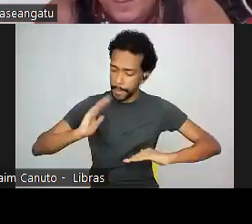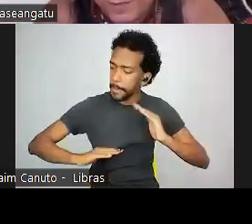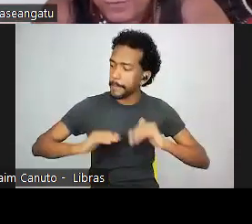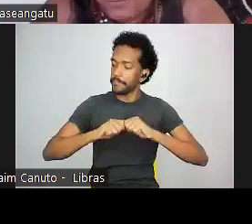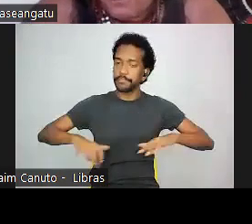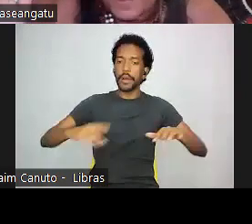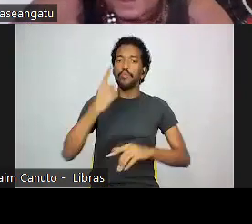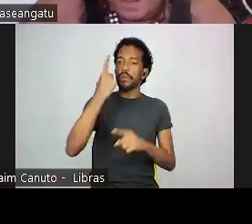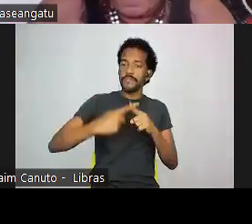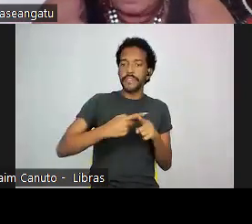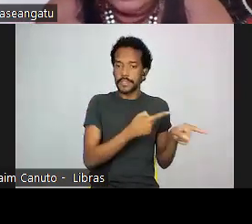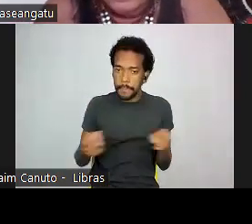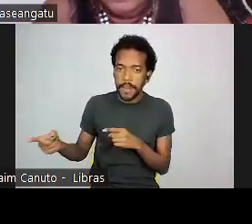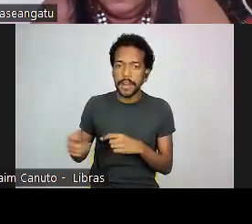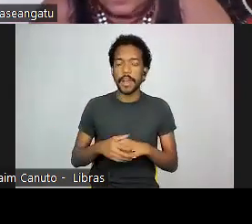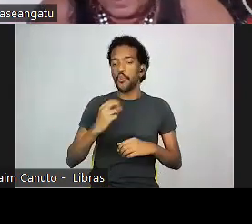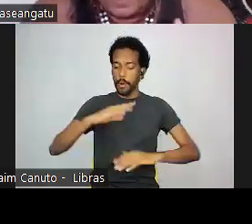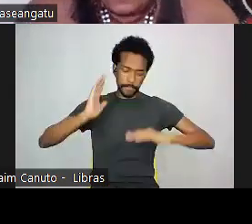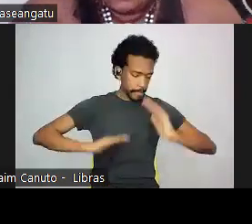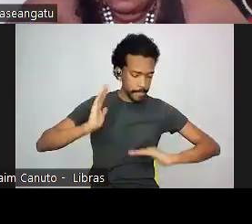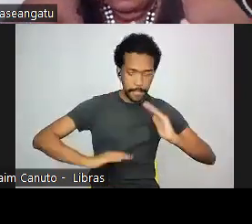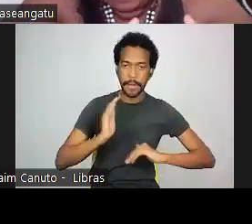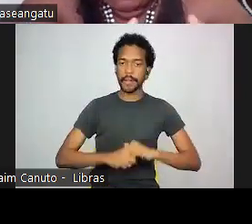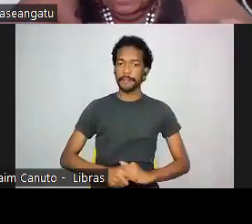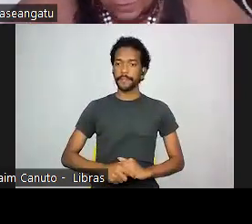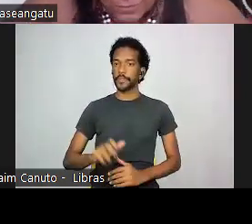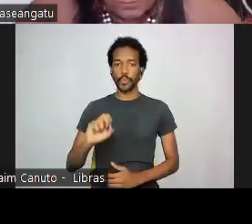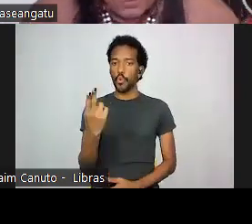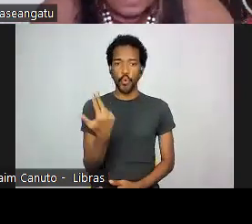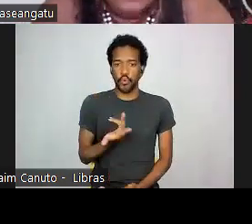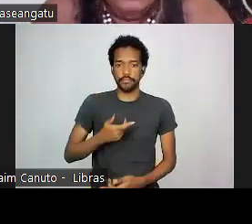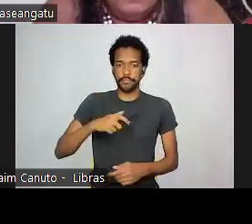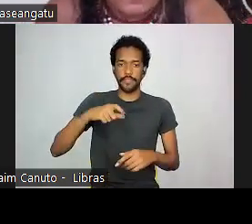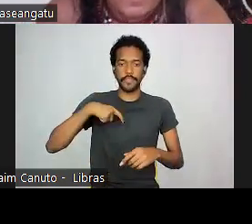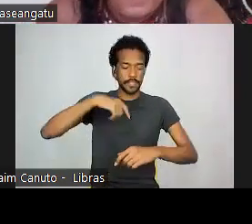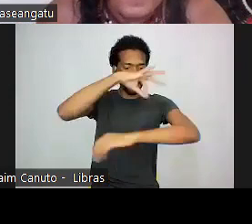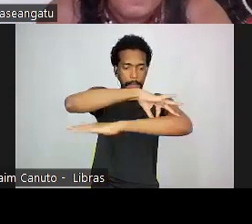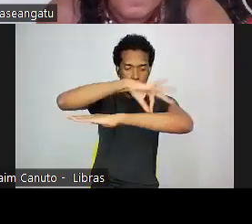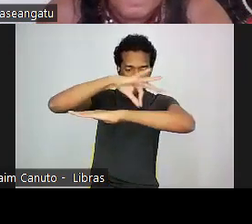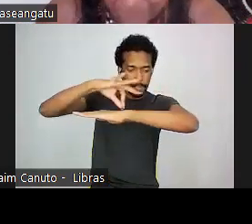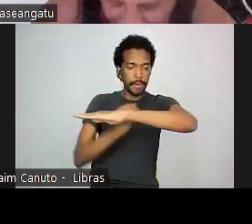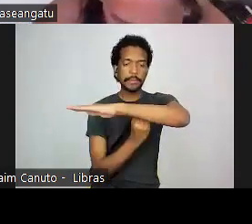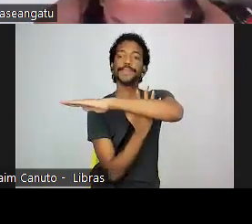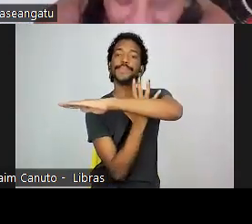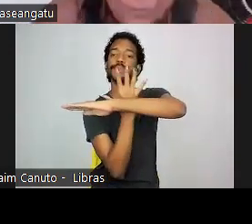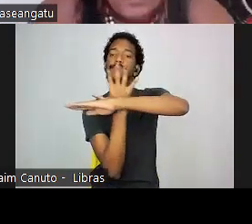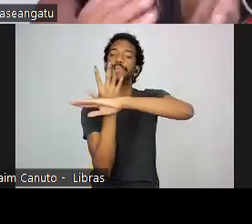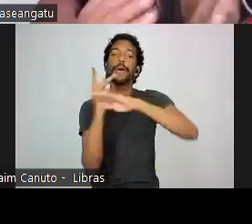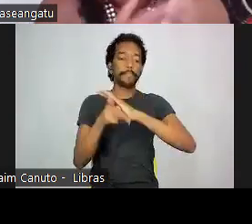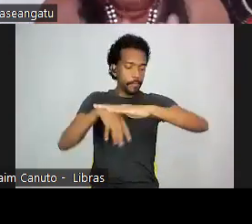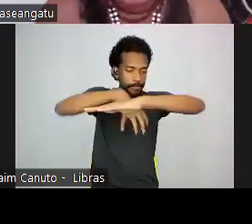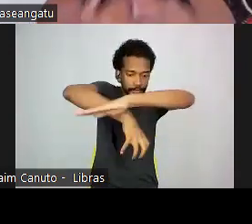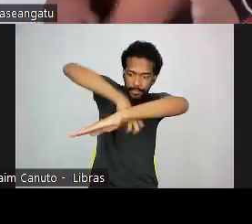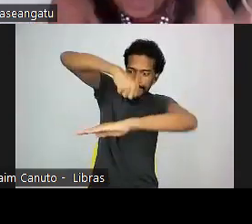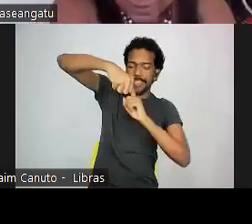semana ou bater tabaque que faz uma horta de raízes medicinais. Então, veja,